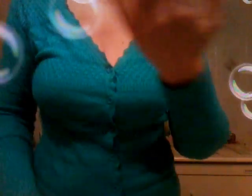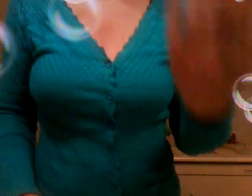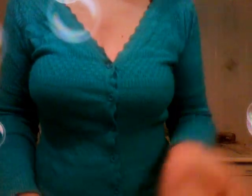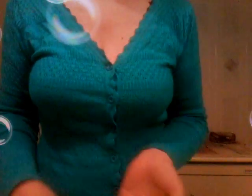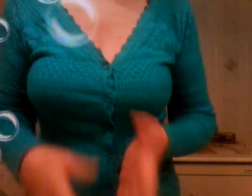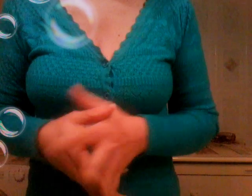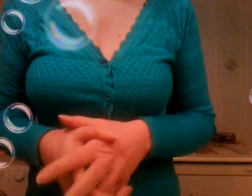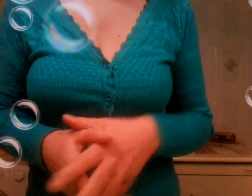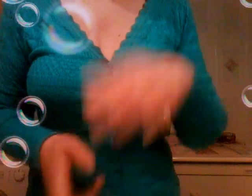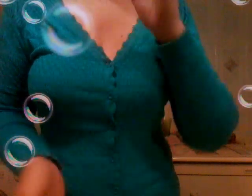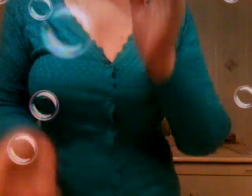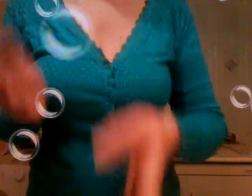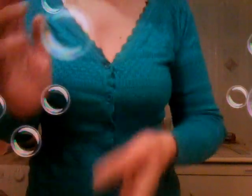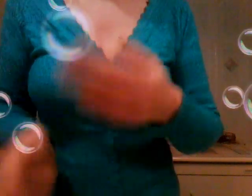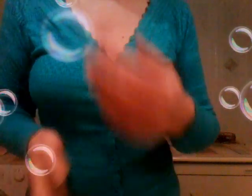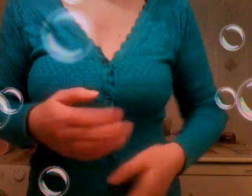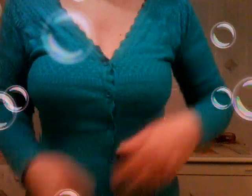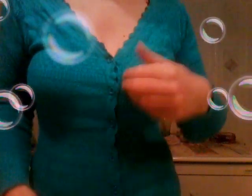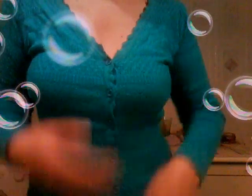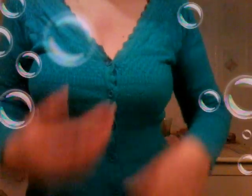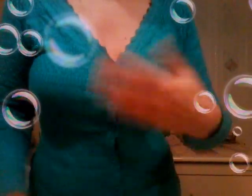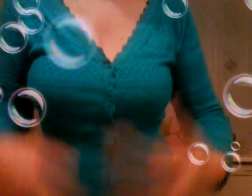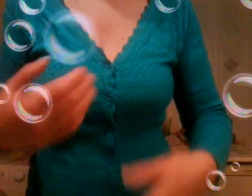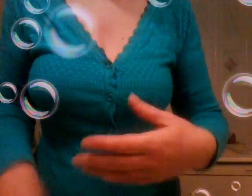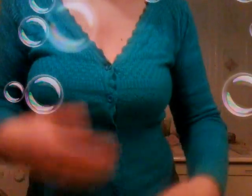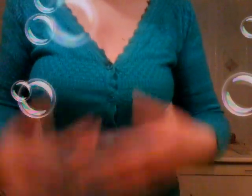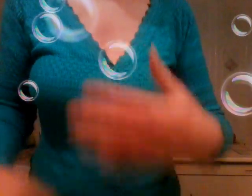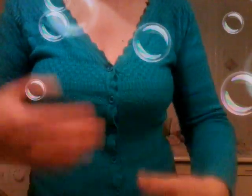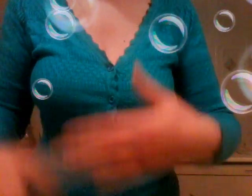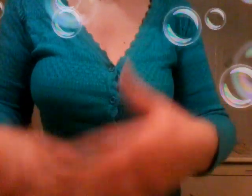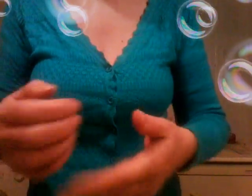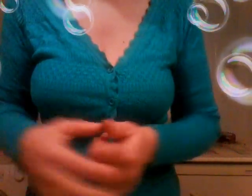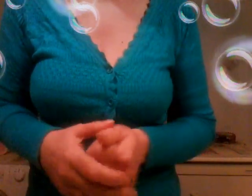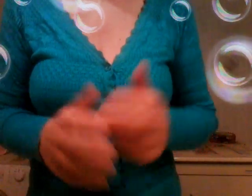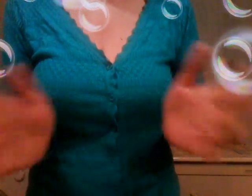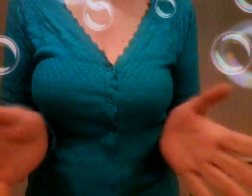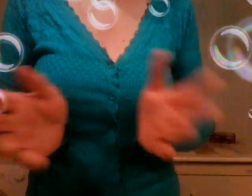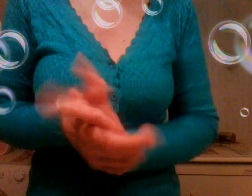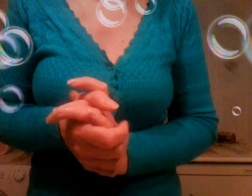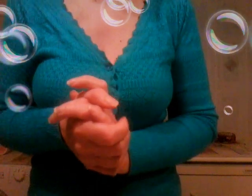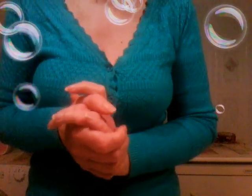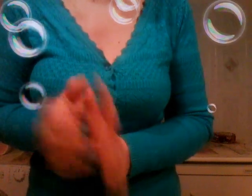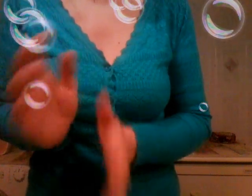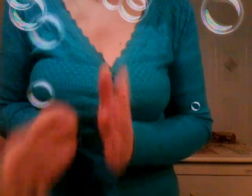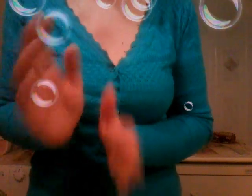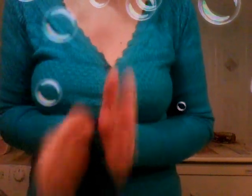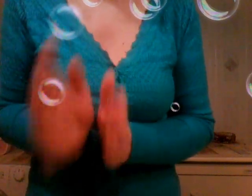eh con bibite rubi e gozzovigliate quei pancioloni meno male sono cicciona io io ho visto certe